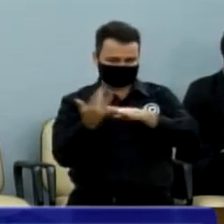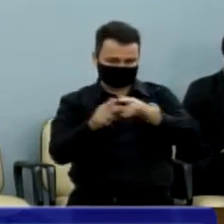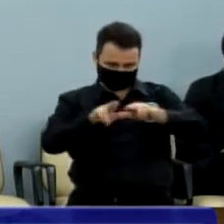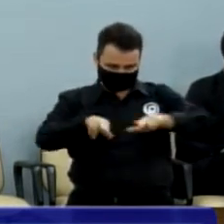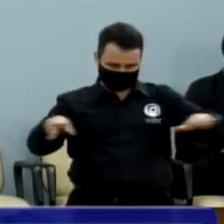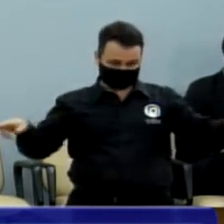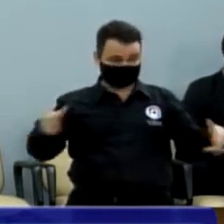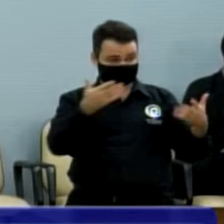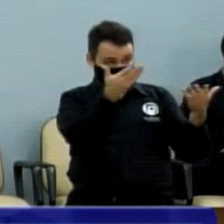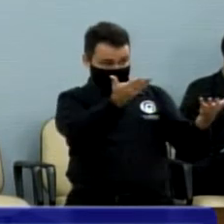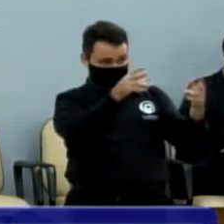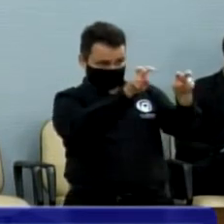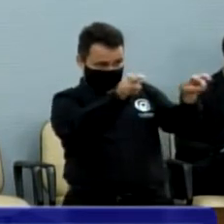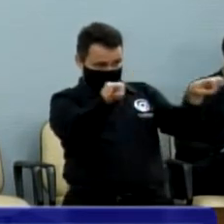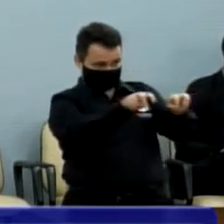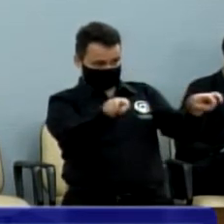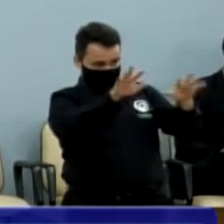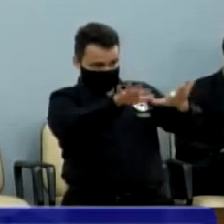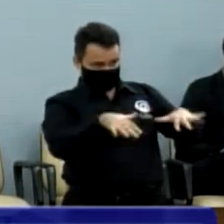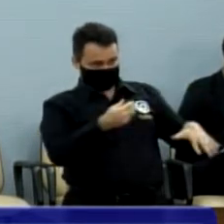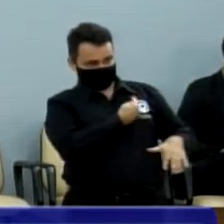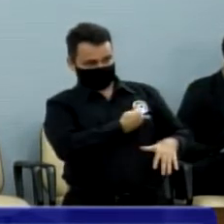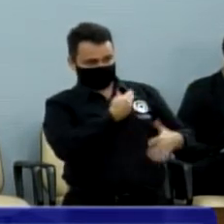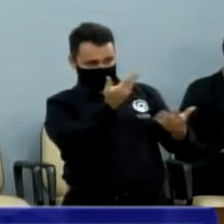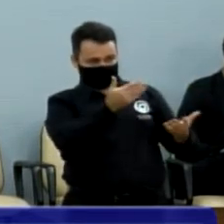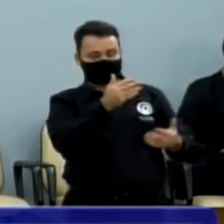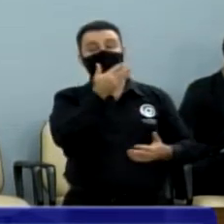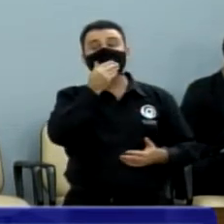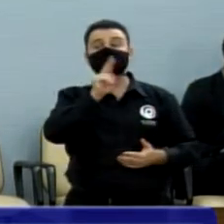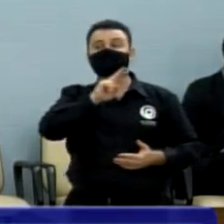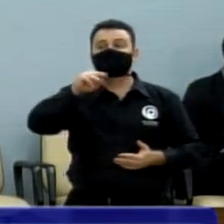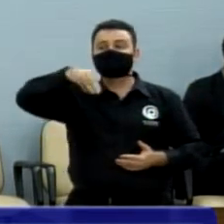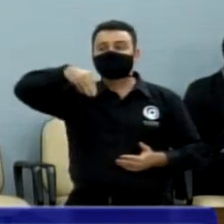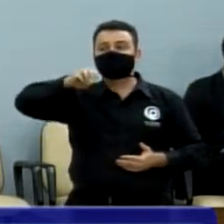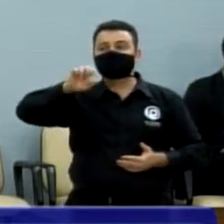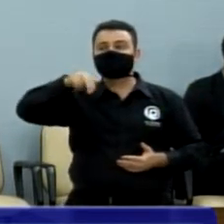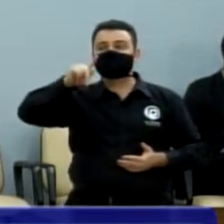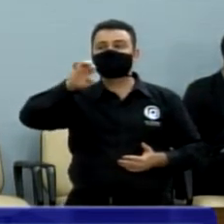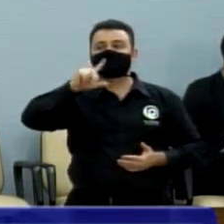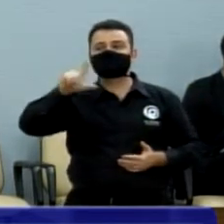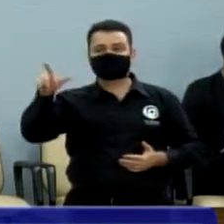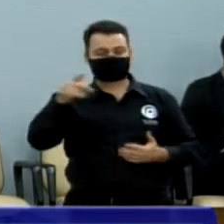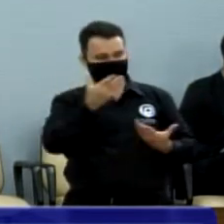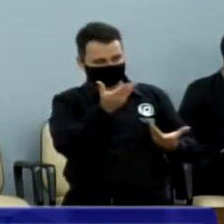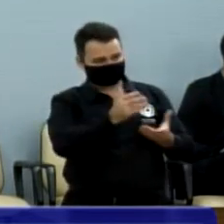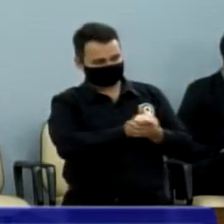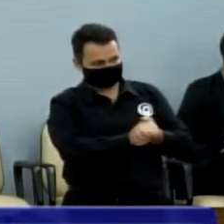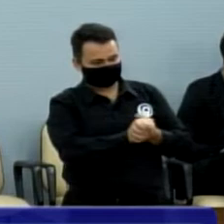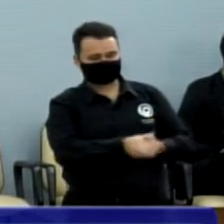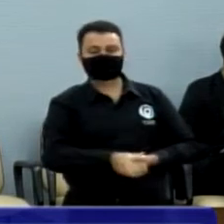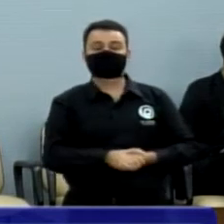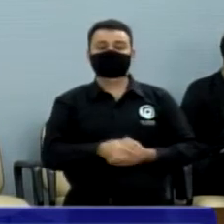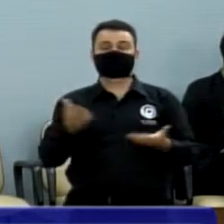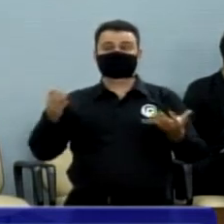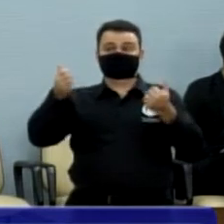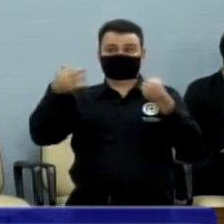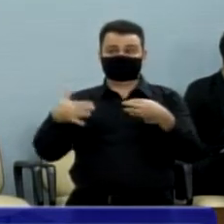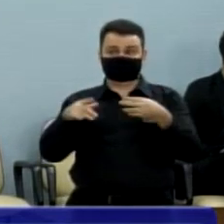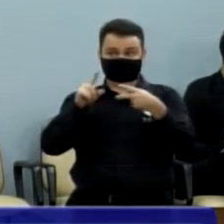que hoje eu cumprimento na pessoa do Berenguel. eu venho aqui para falar de dois assuntos especificamente.